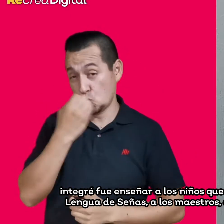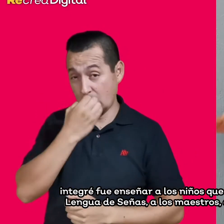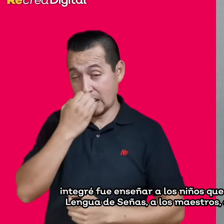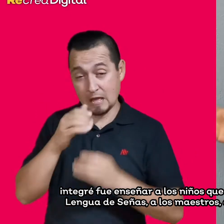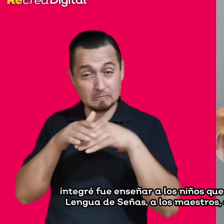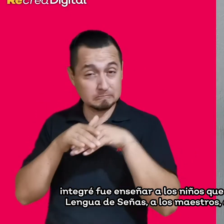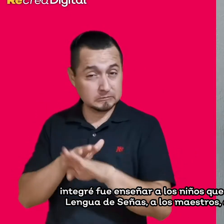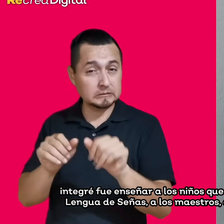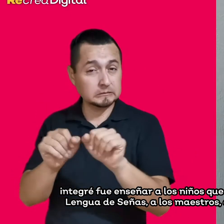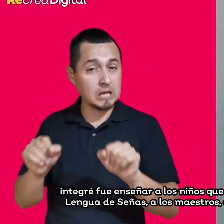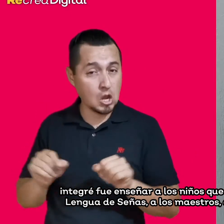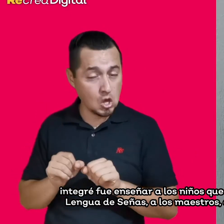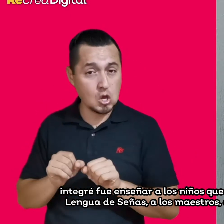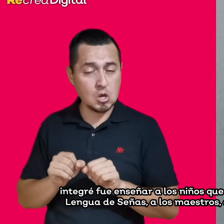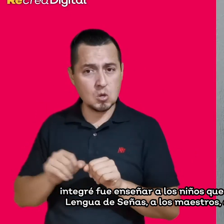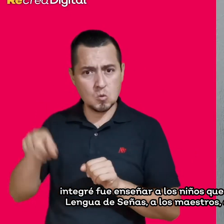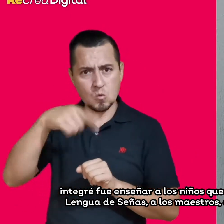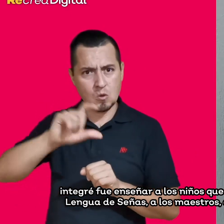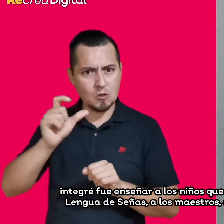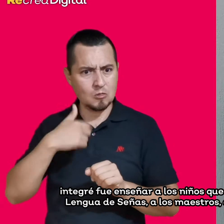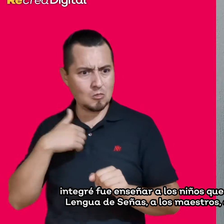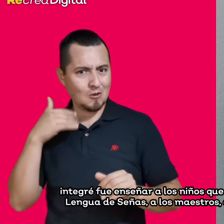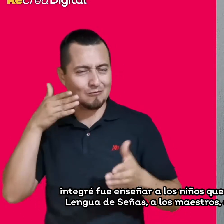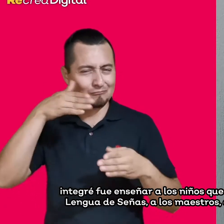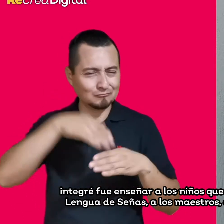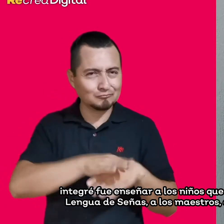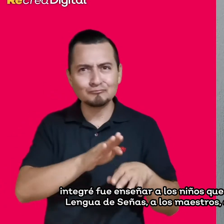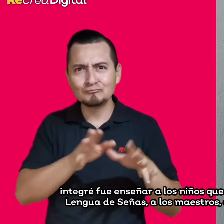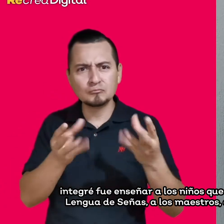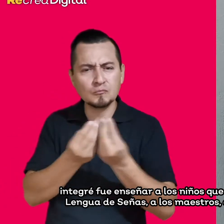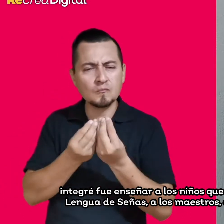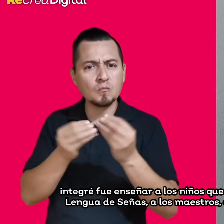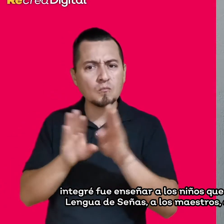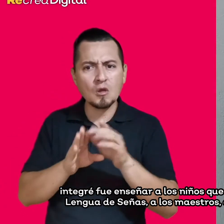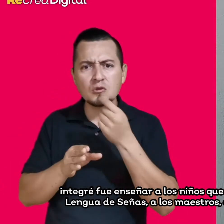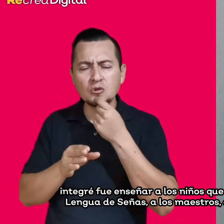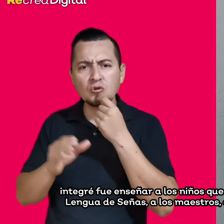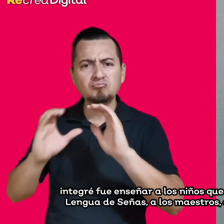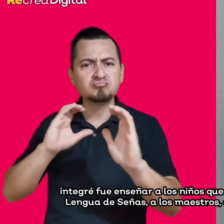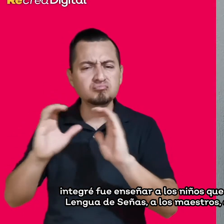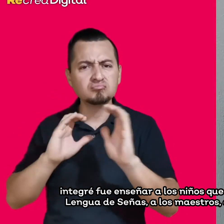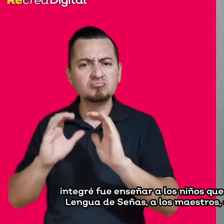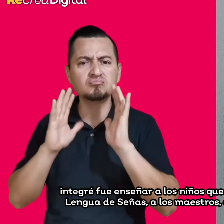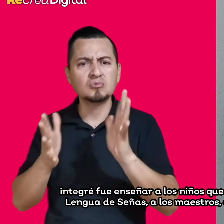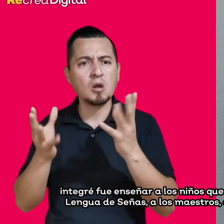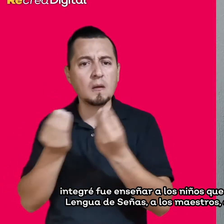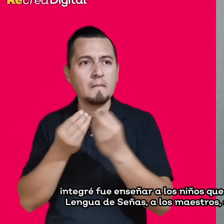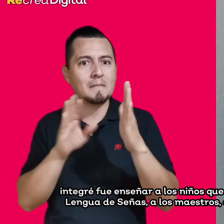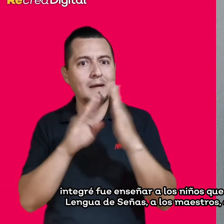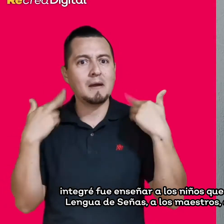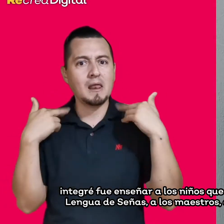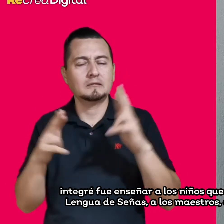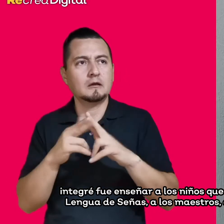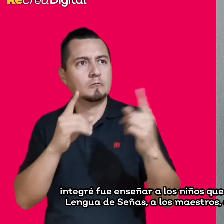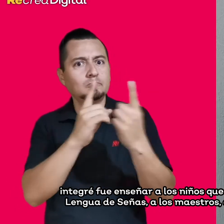los niños, estaban más cercanos a ella, a la lengua de señas, a los maestros, que su